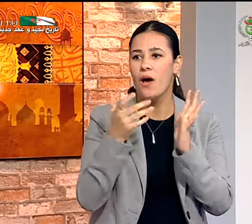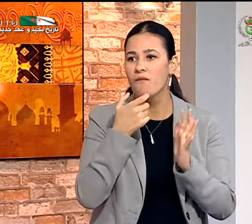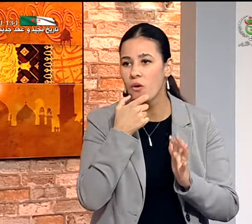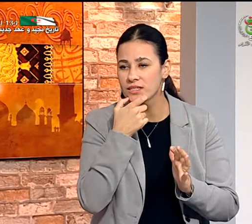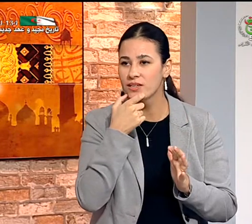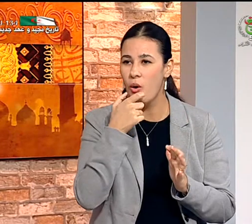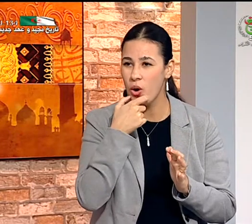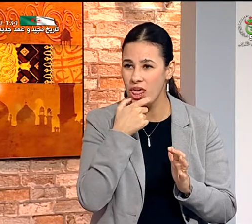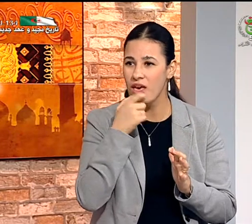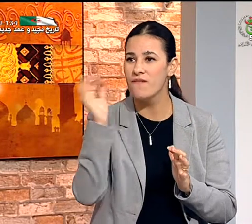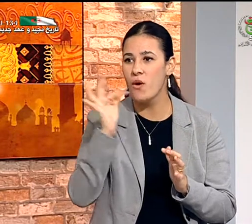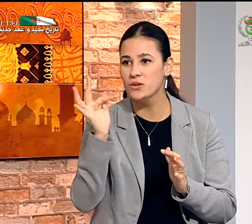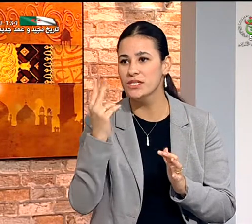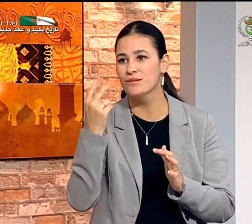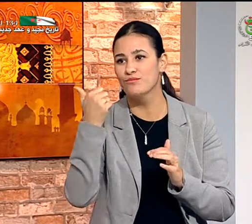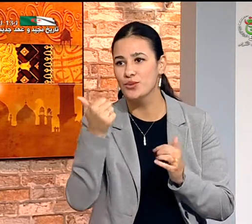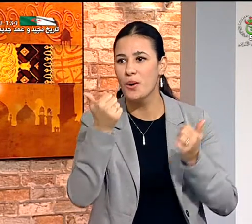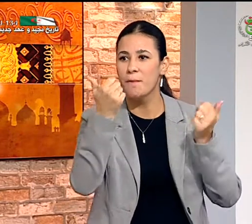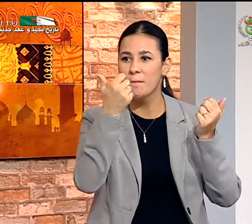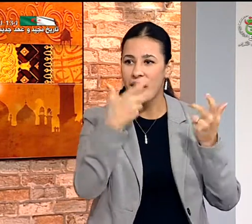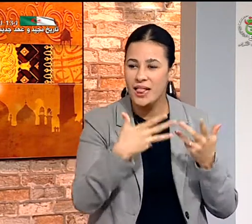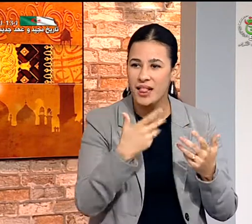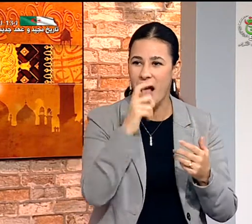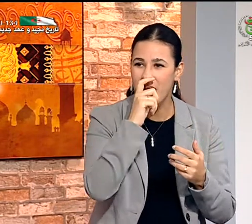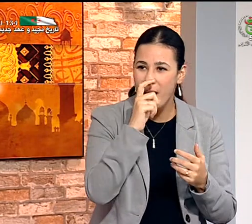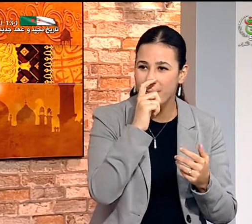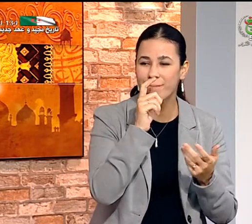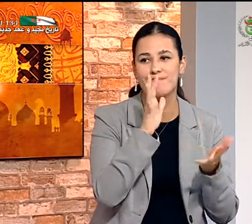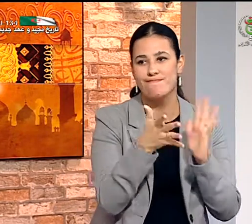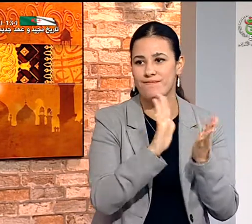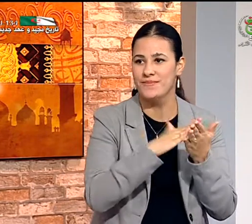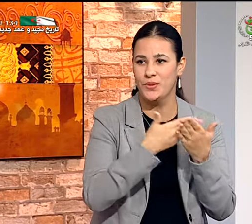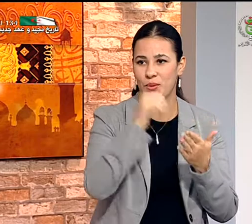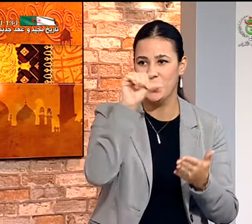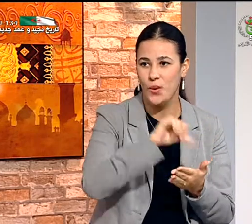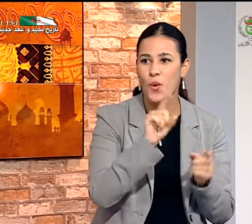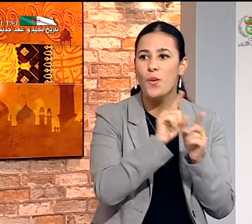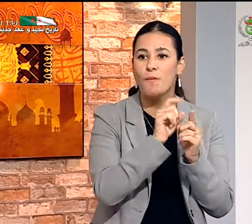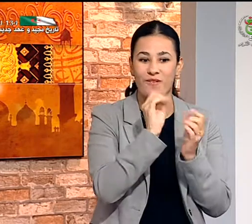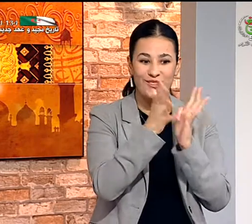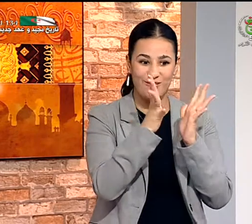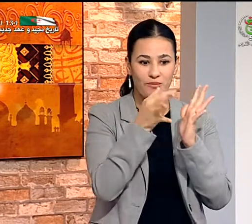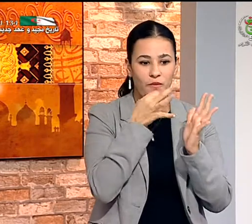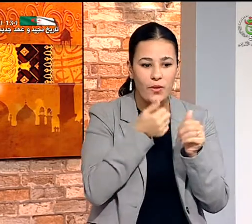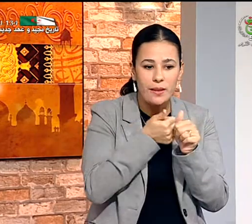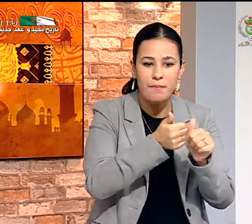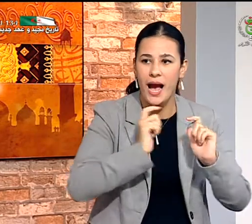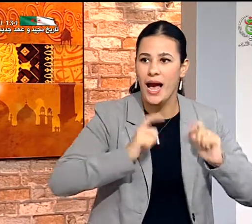هناك من يستعملوا اللغة الإشارية الإنجليزية هناك مثلا في الرياضيات مثلا يستعمل لغة